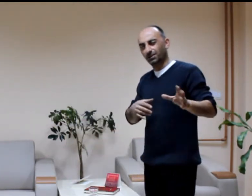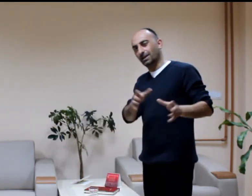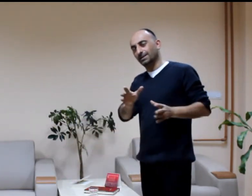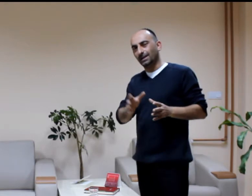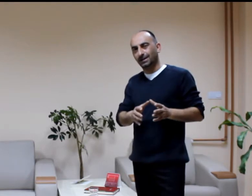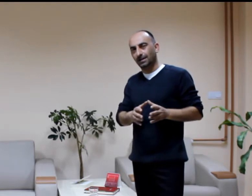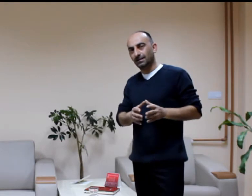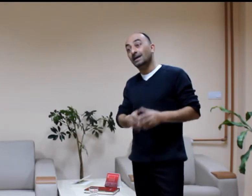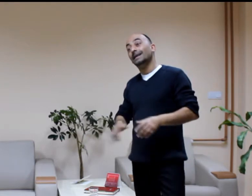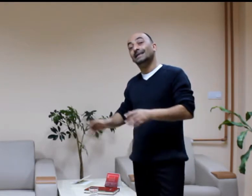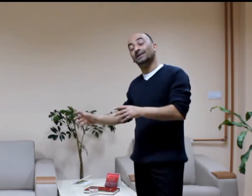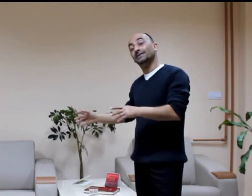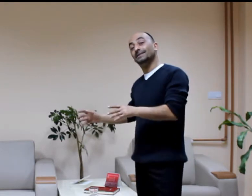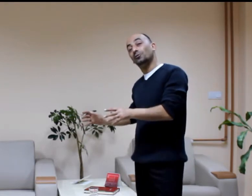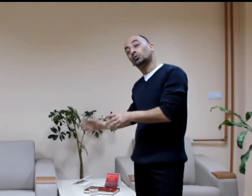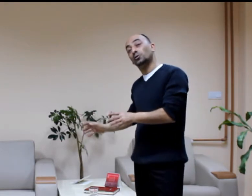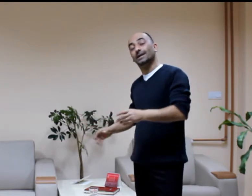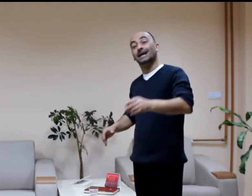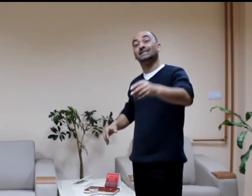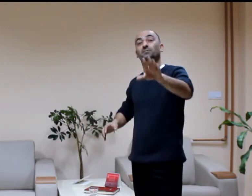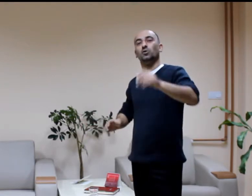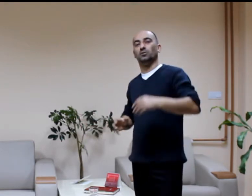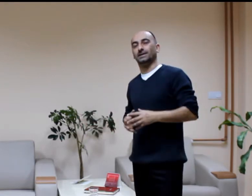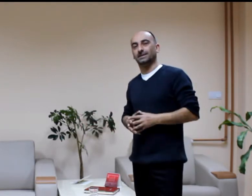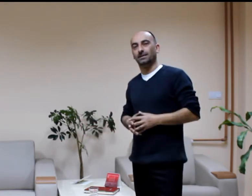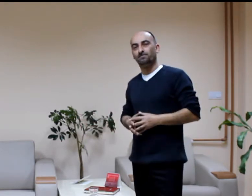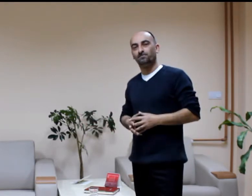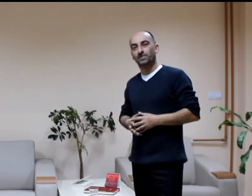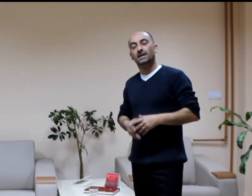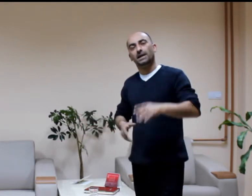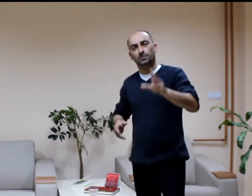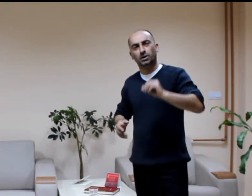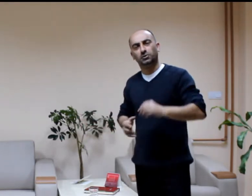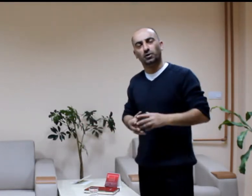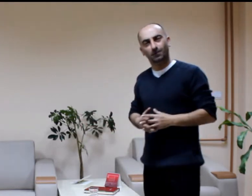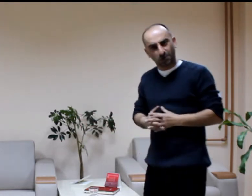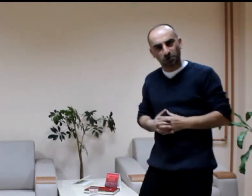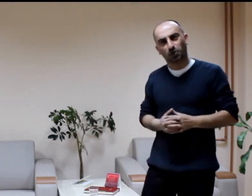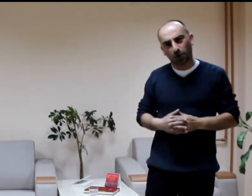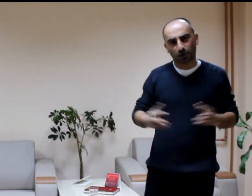sıyıracak da yanında oturan acemi olmasa. Emniyet görevisi soruyor.